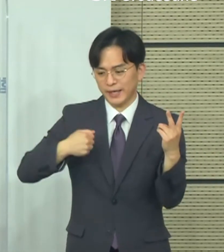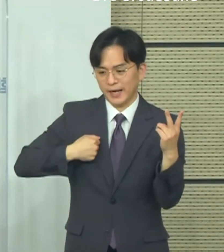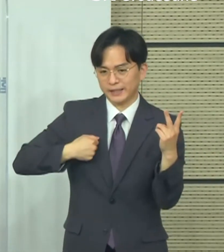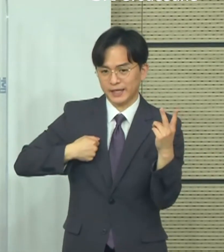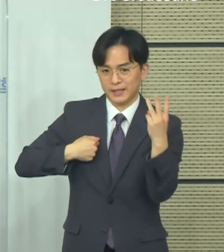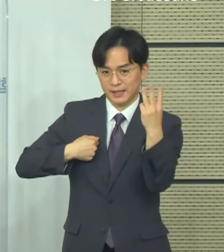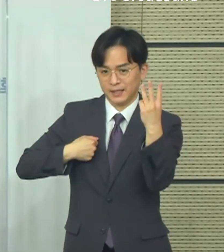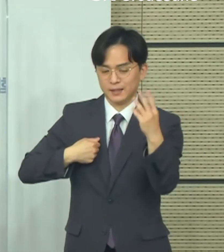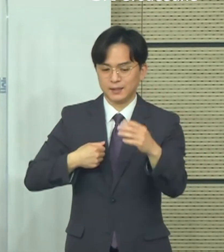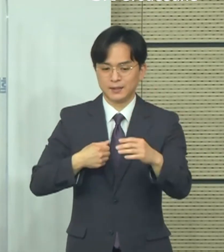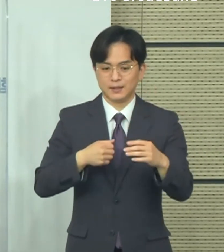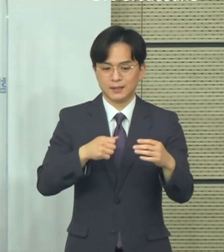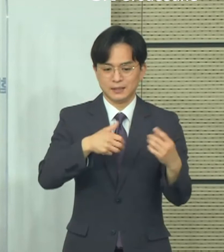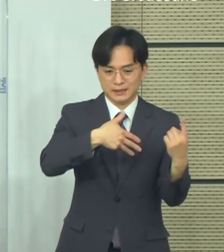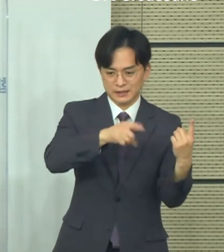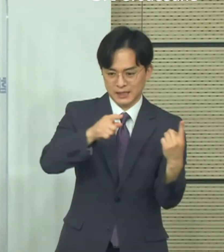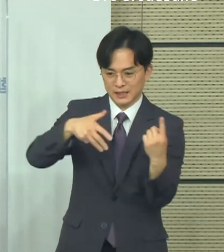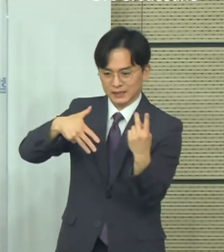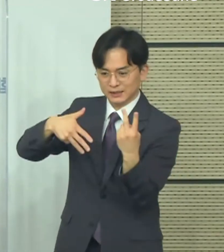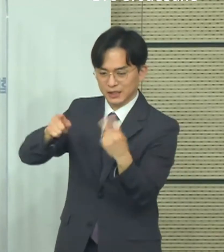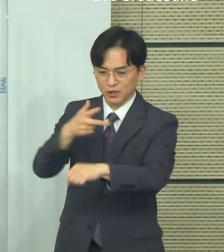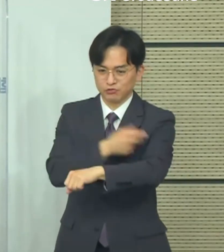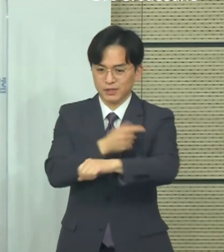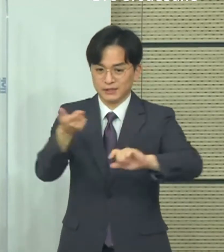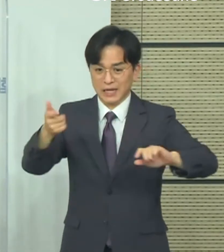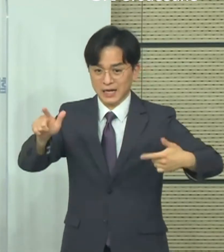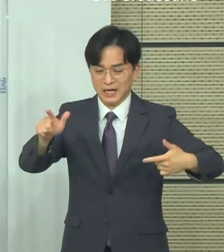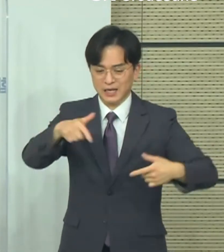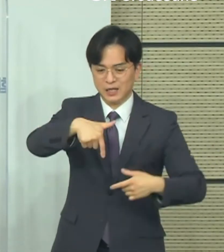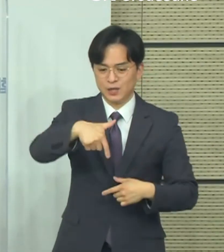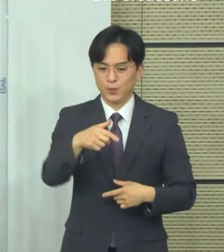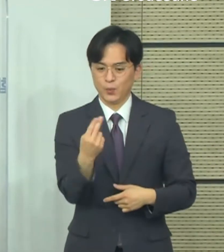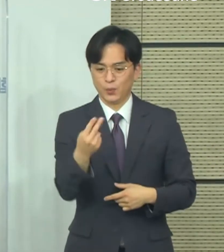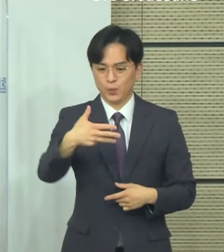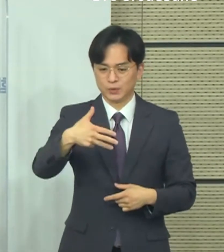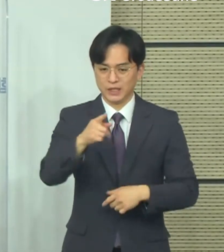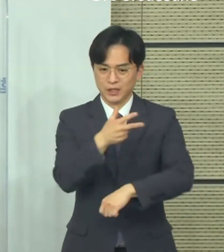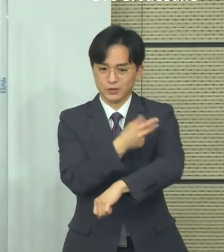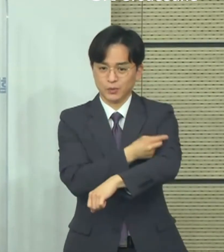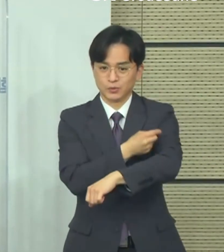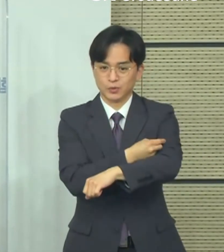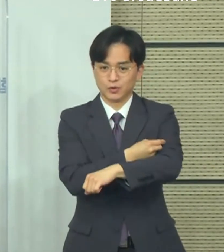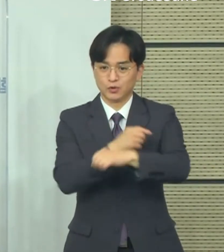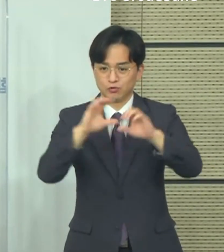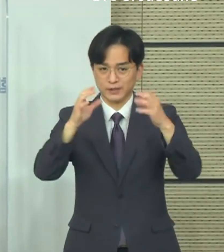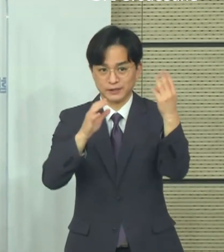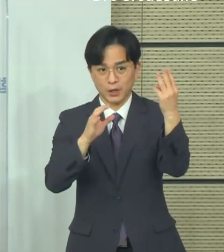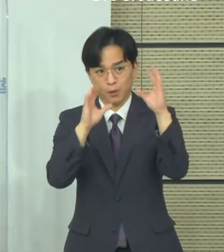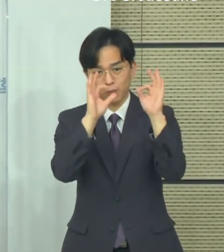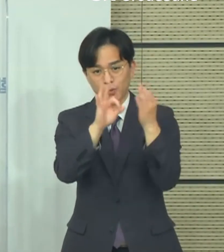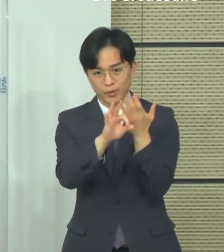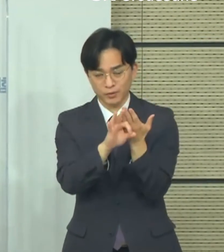교차 접종했던 국가들의 사례들을 보면 교차 접종을 통해서 면역에 대한